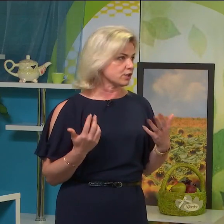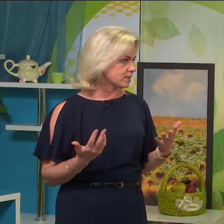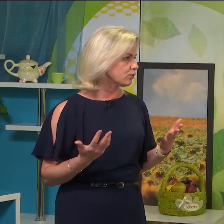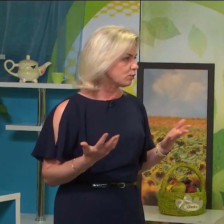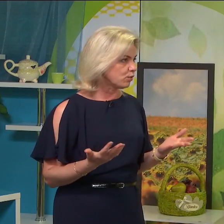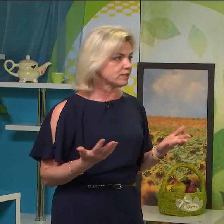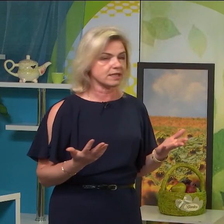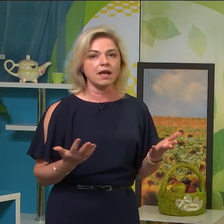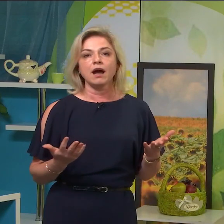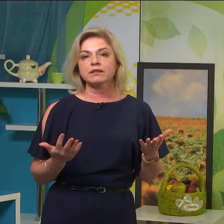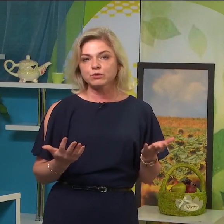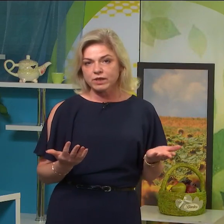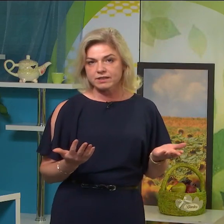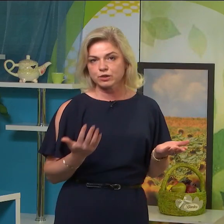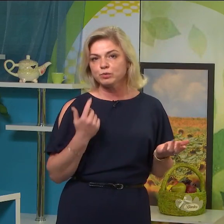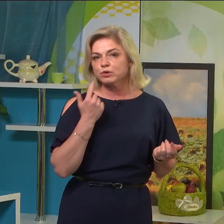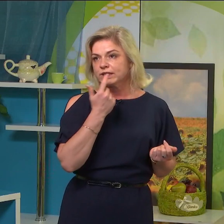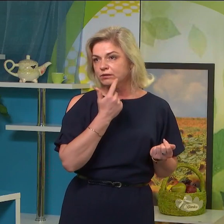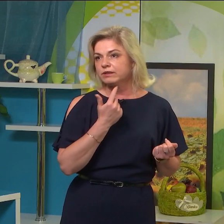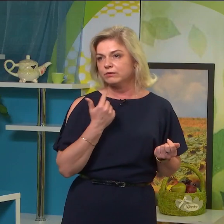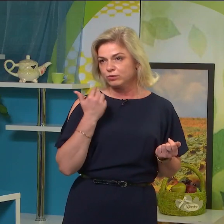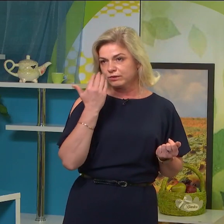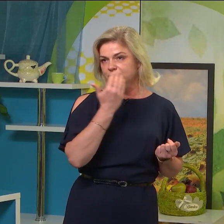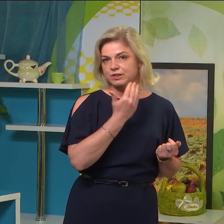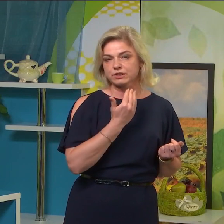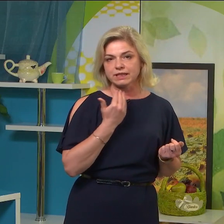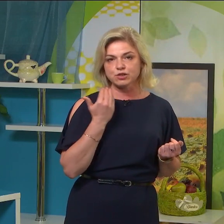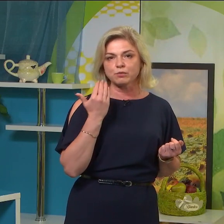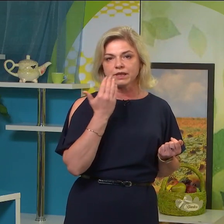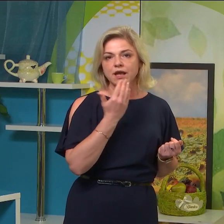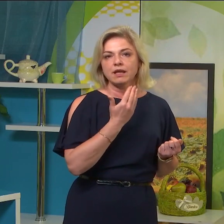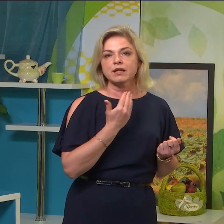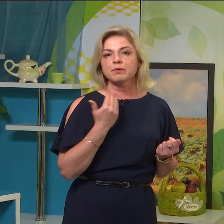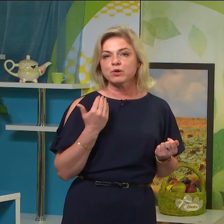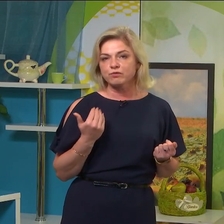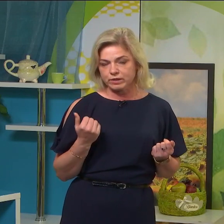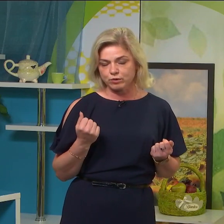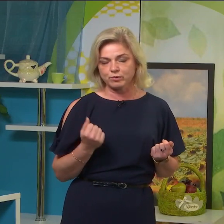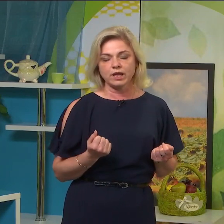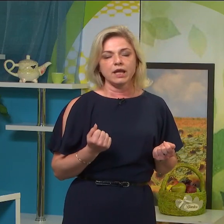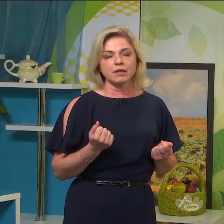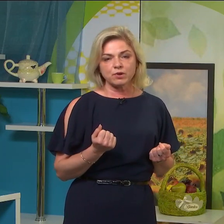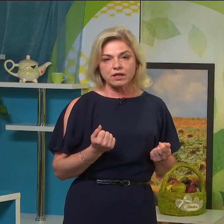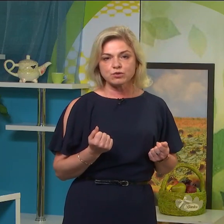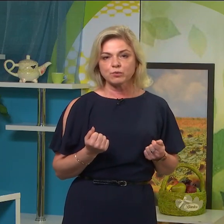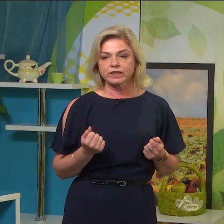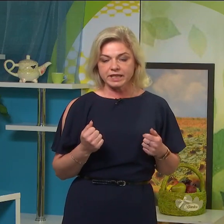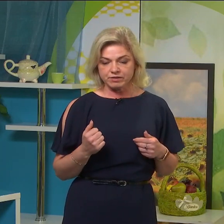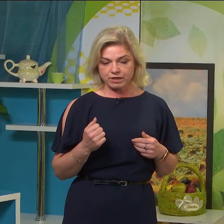жестової мови це артикуляція. Тобто, що ми, як ми проговарюємо. І показуємо на рівні,